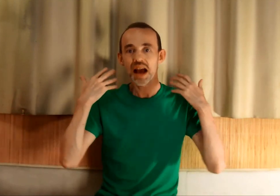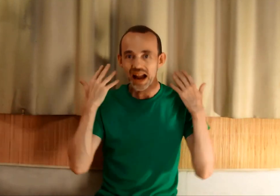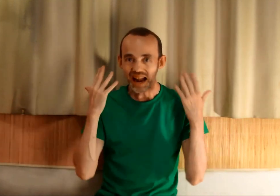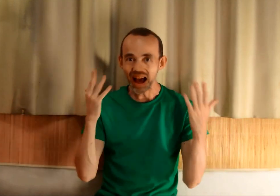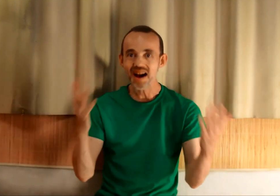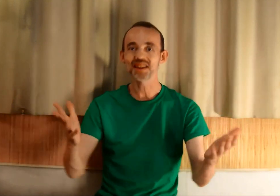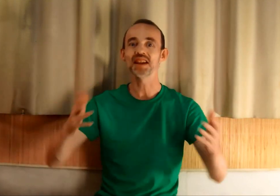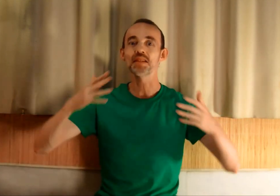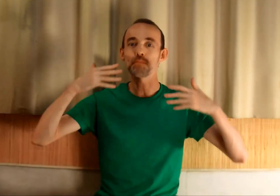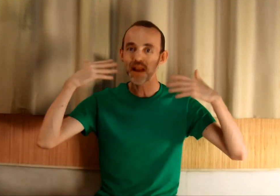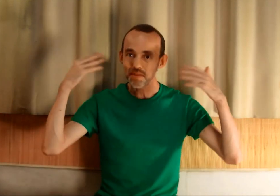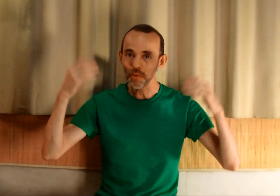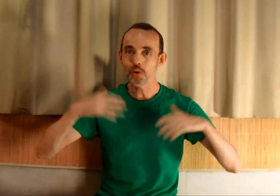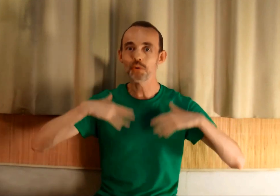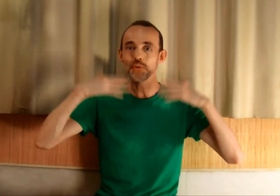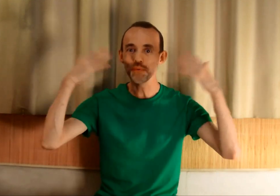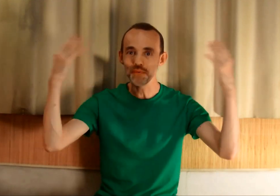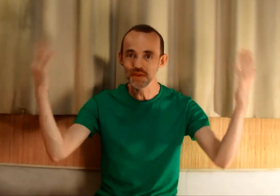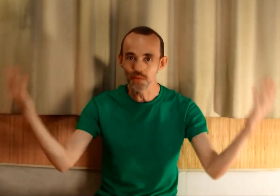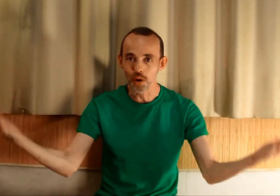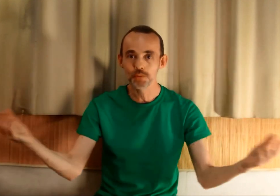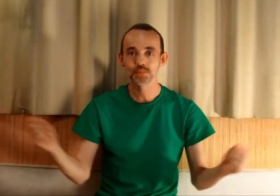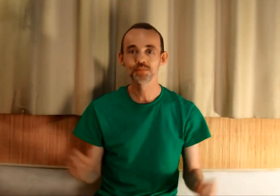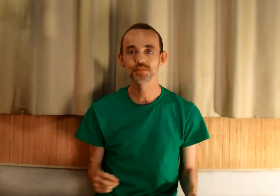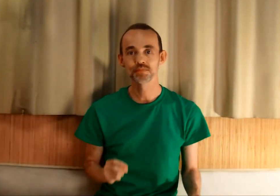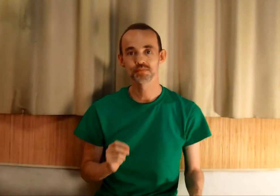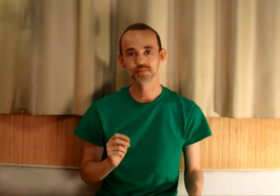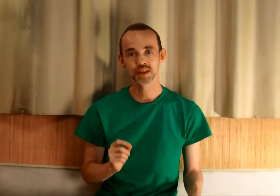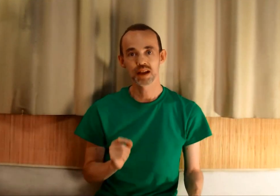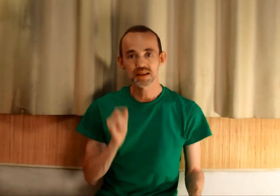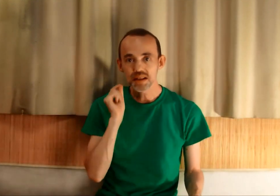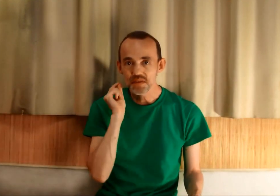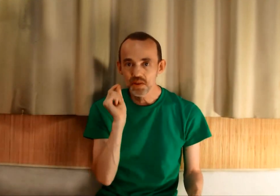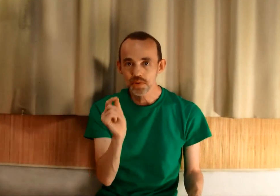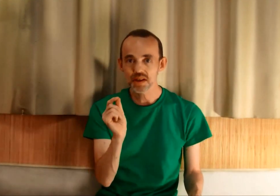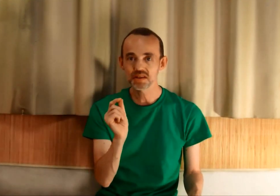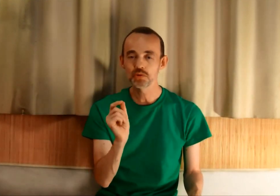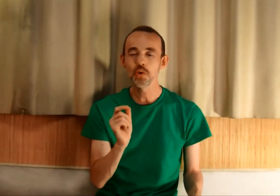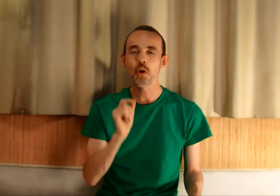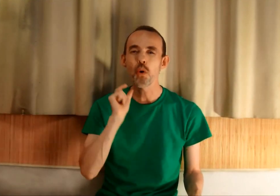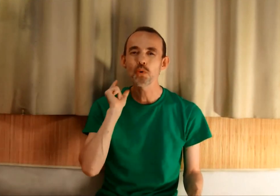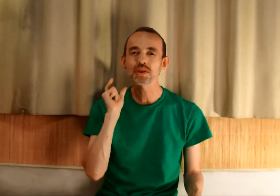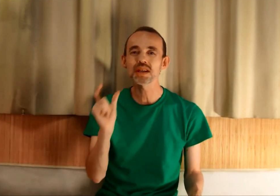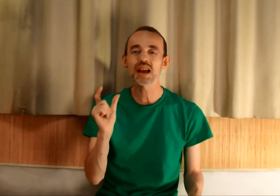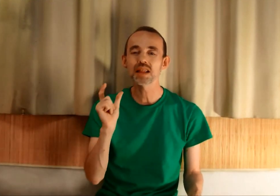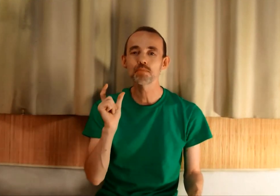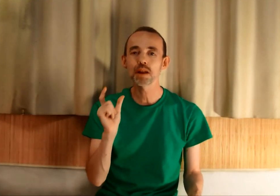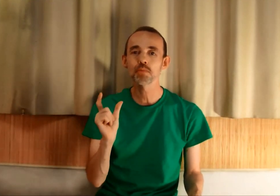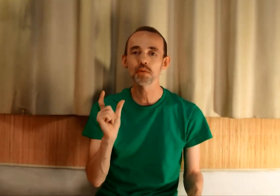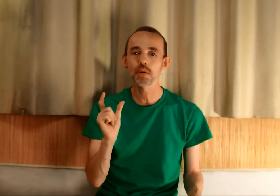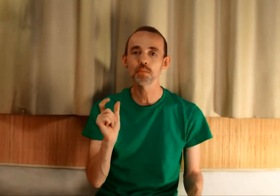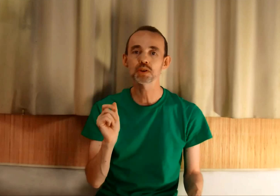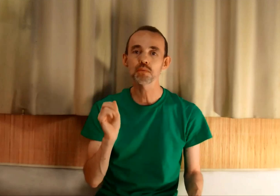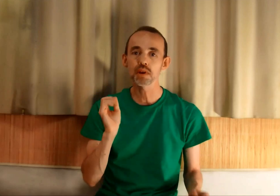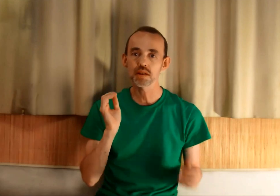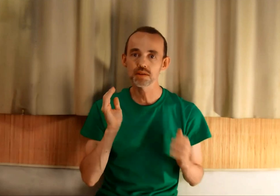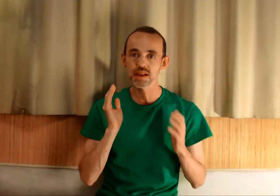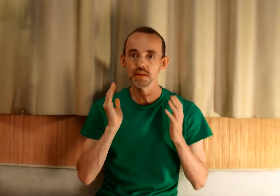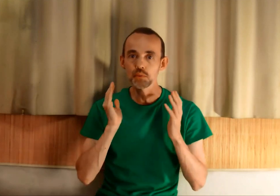L'art d'être pleinement vivant. Cette vidéo s'intitule « Oser être pleinement vivant » parce que vous allez